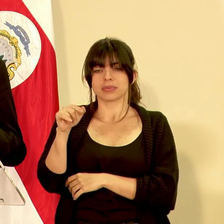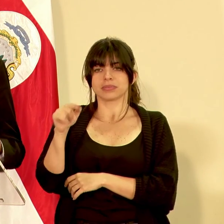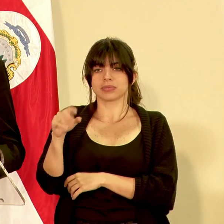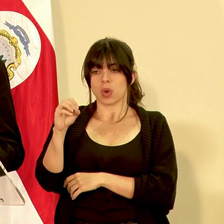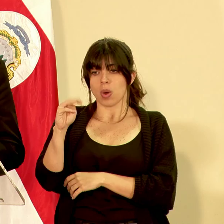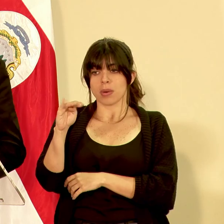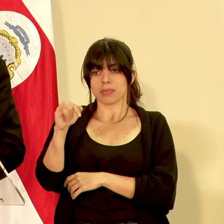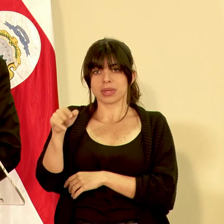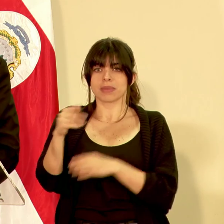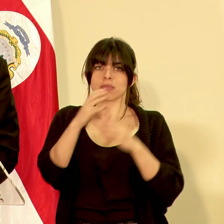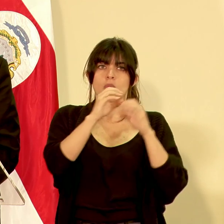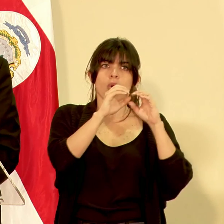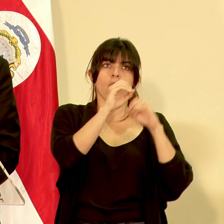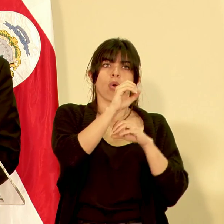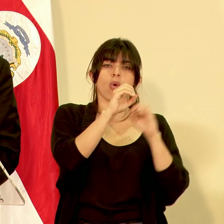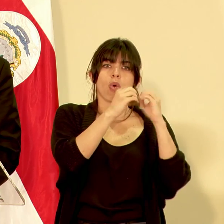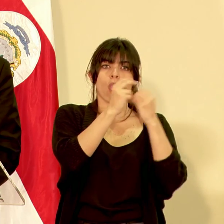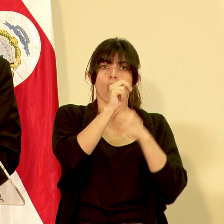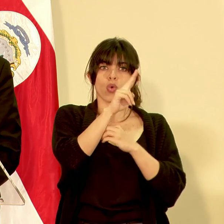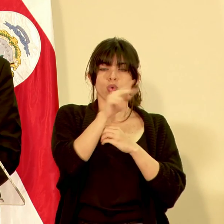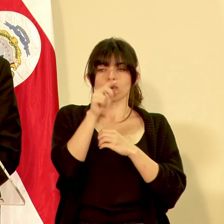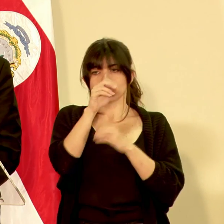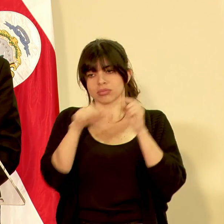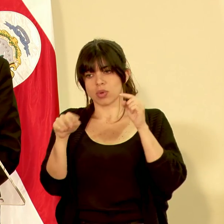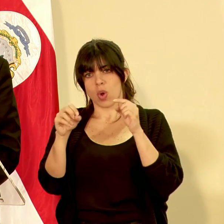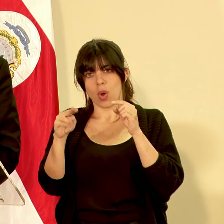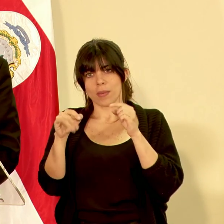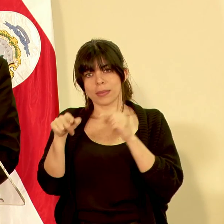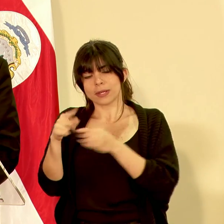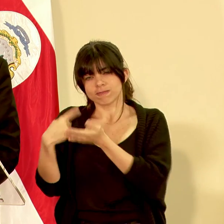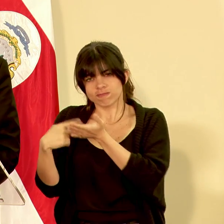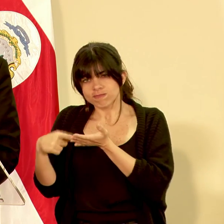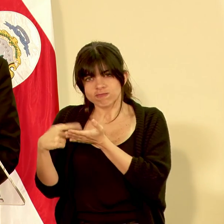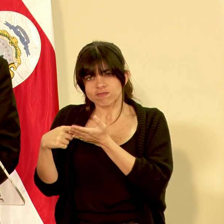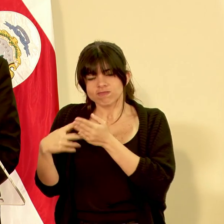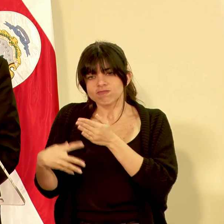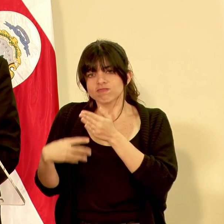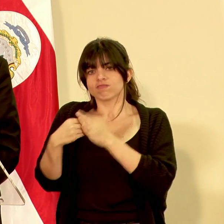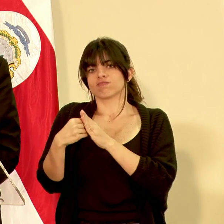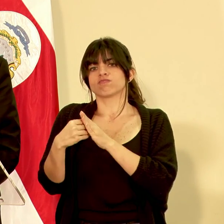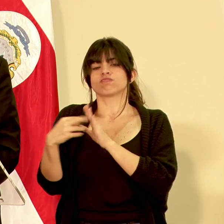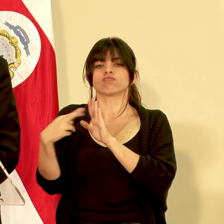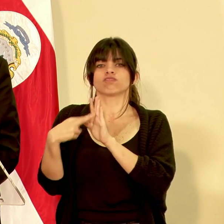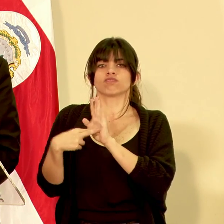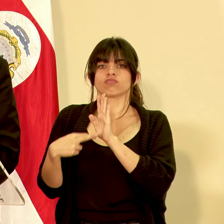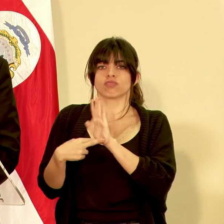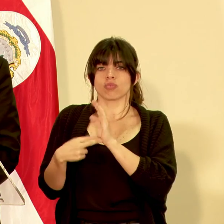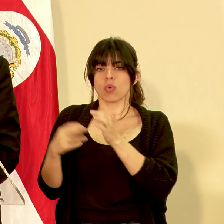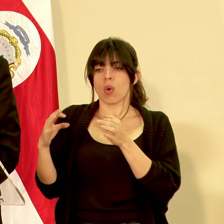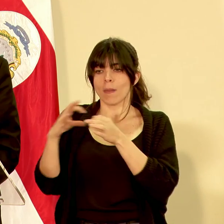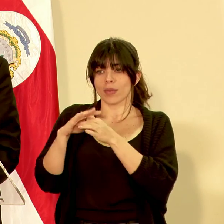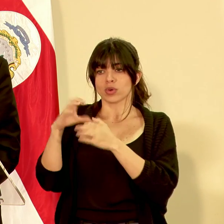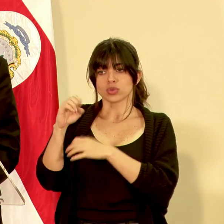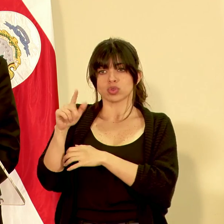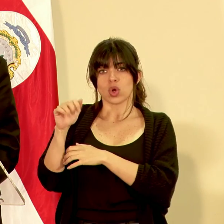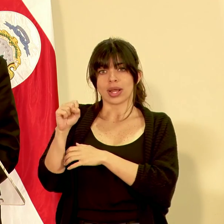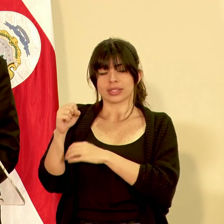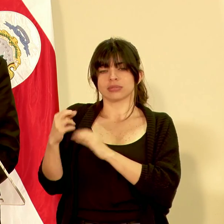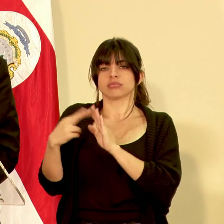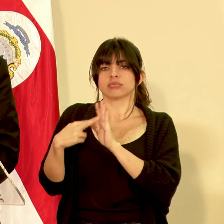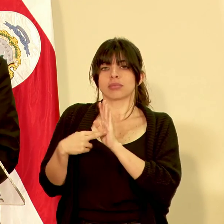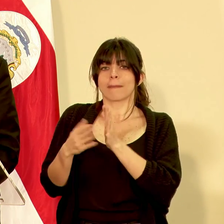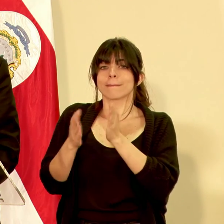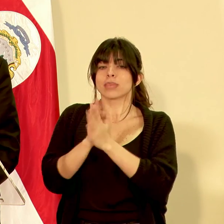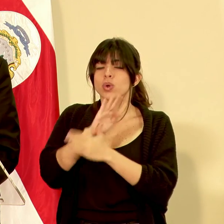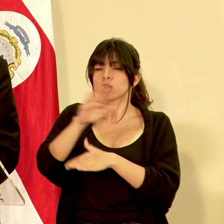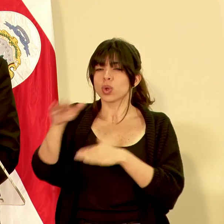brazo de las Naciones Unidas es que se toma la decisión de agregarle una amenda al convenio de solas pidiéndole a